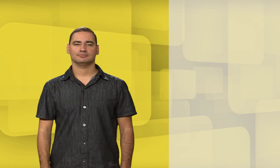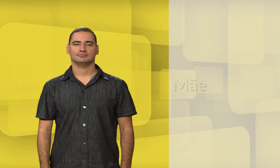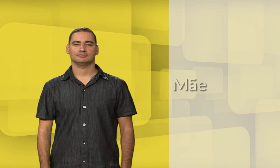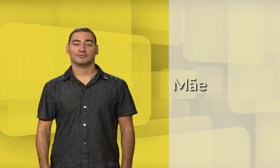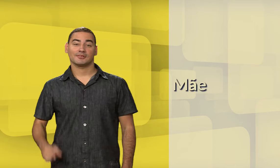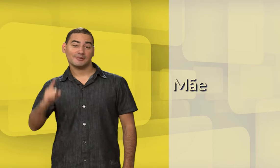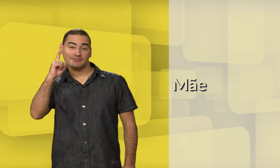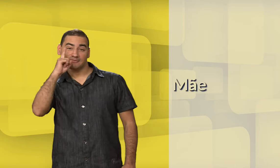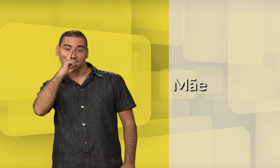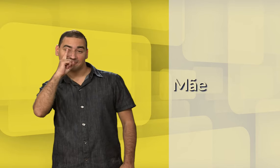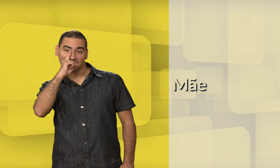Mãe